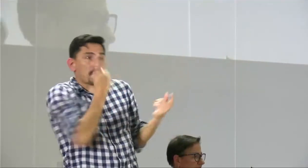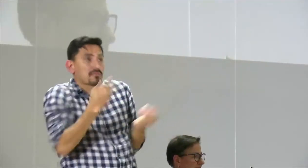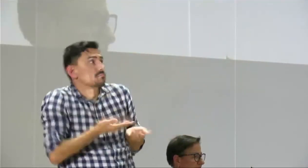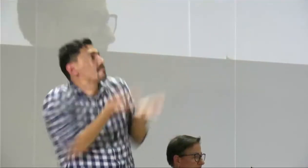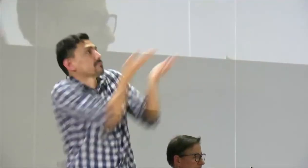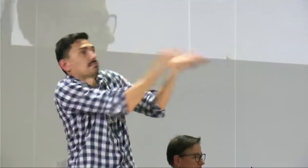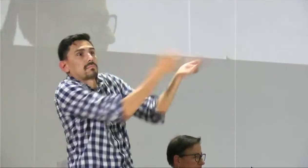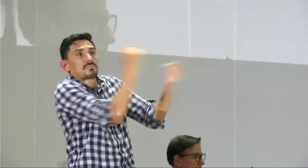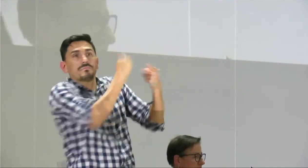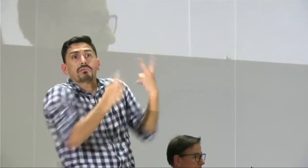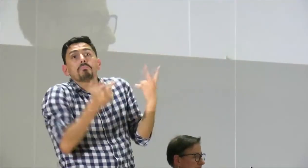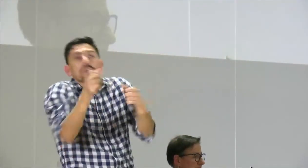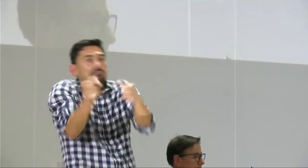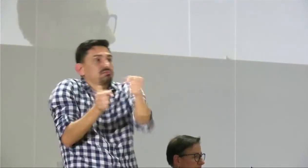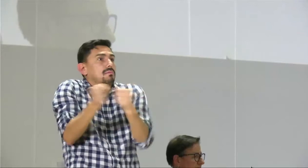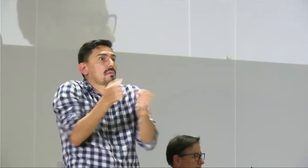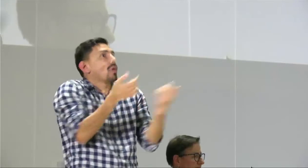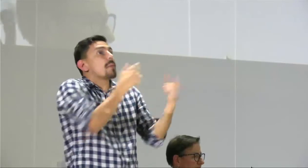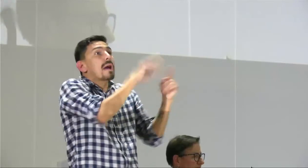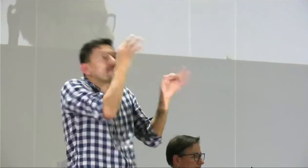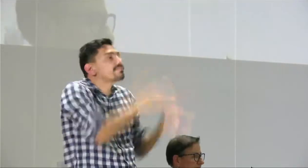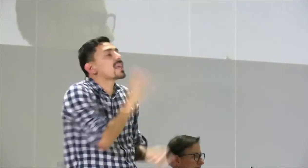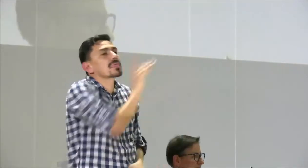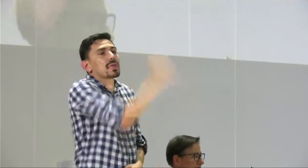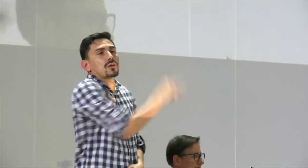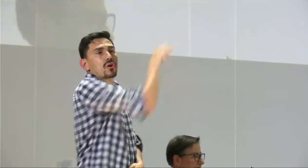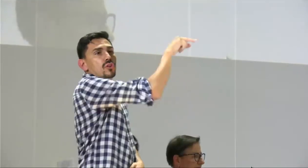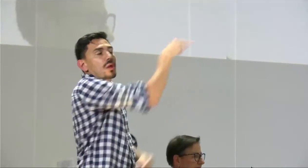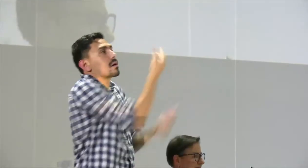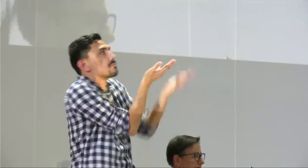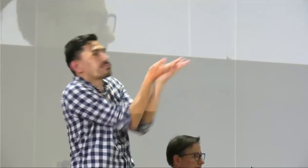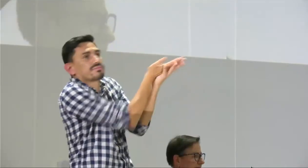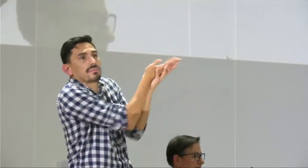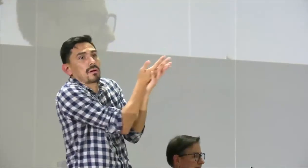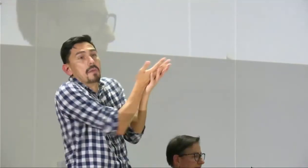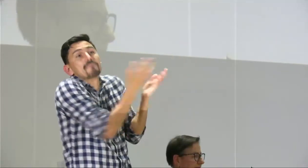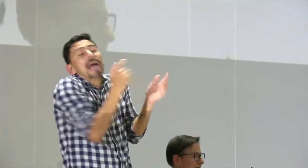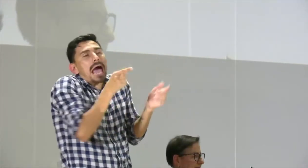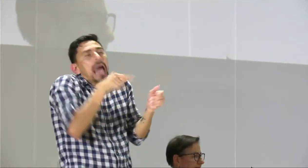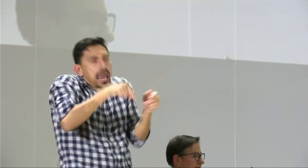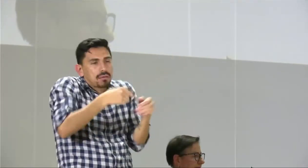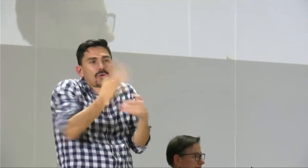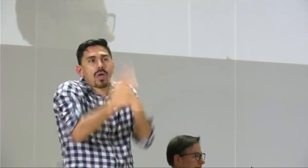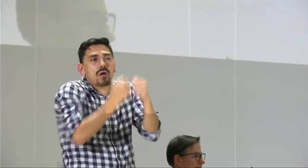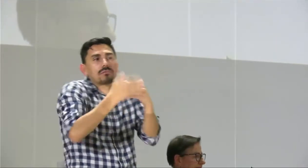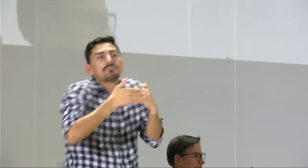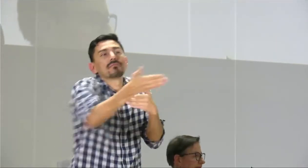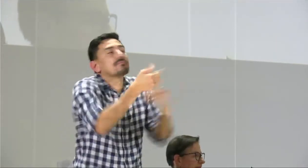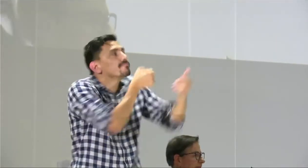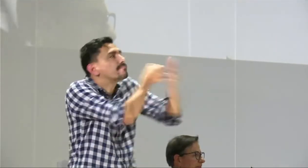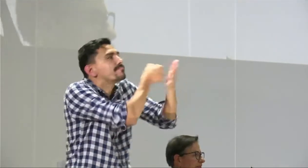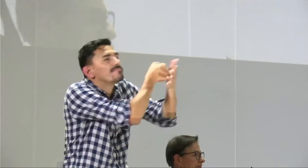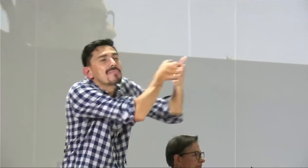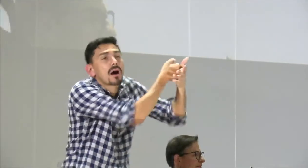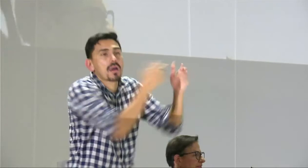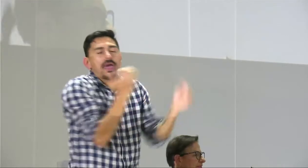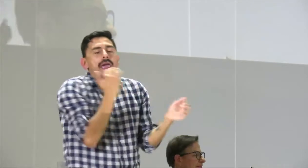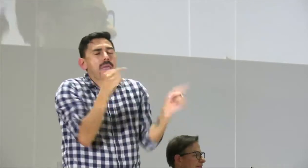cuáles son los ajustes que se van a hacer y de allí ellos mismos son quienes de acuerdo al concurso pues pueden hacer la contratación de